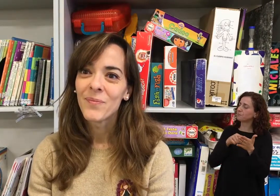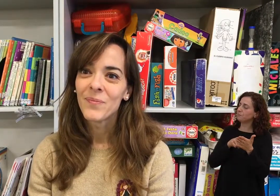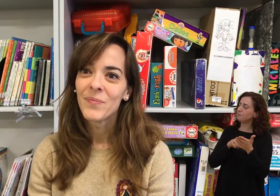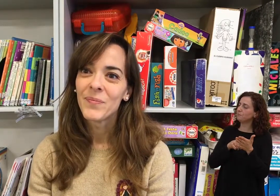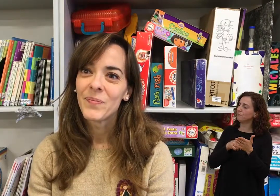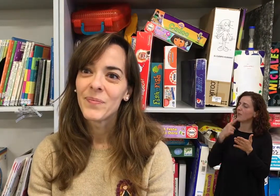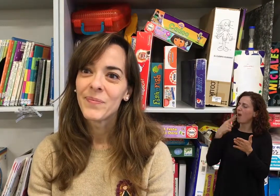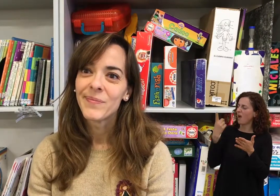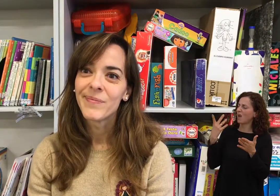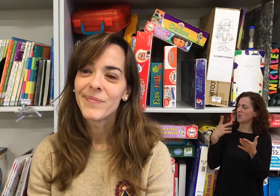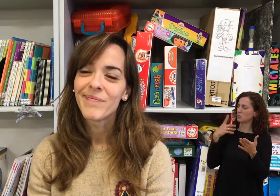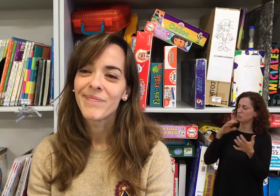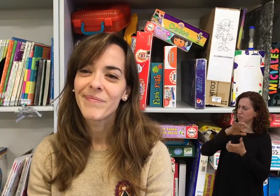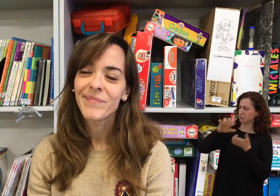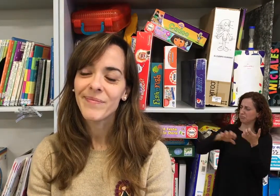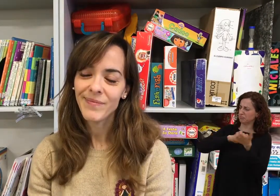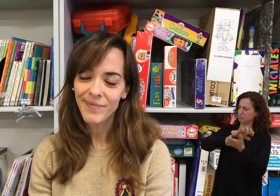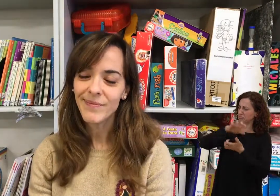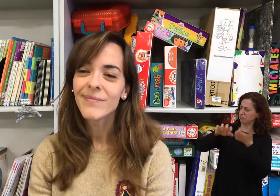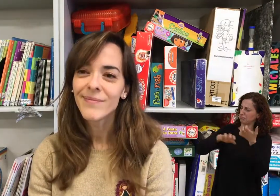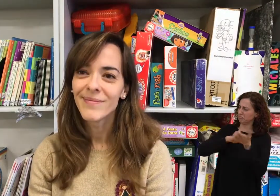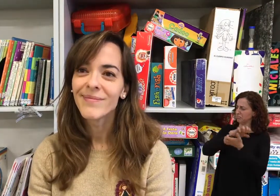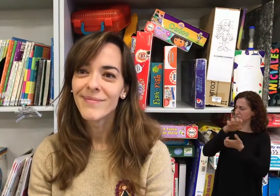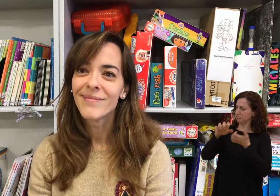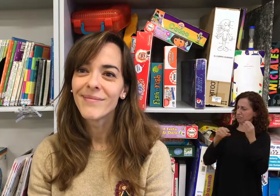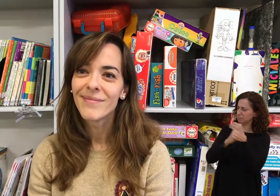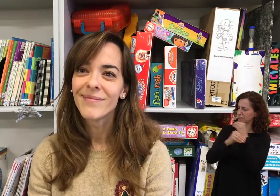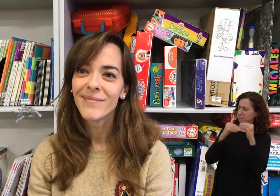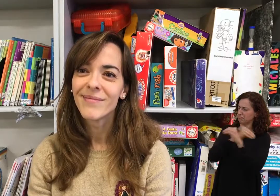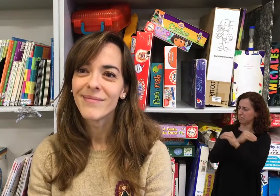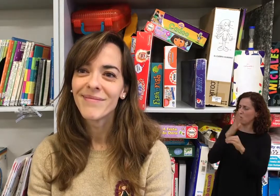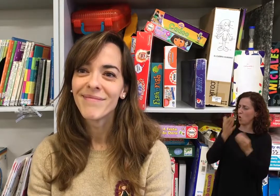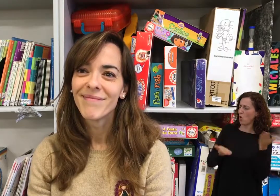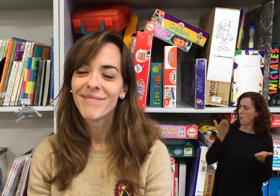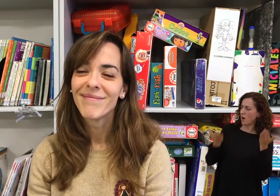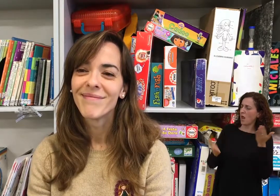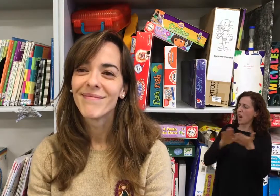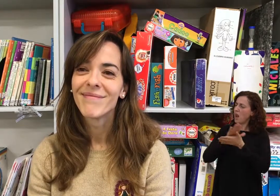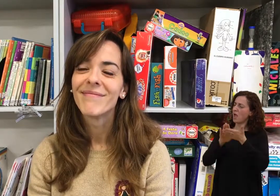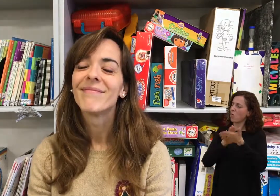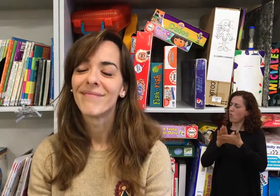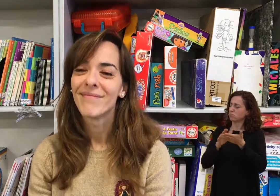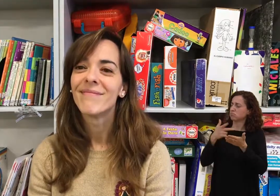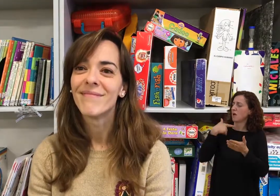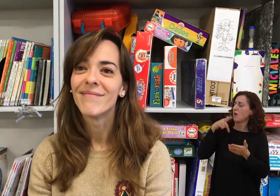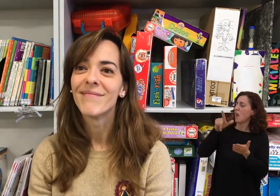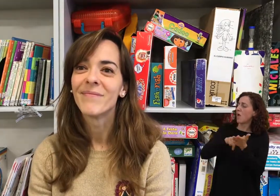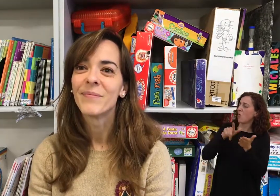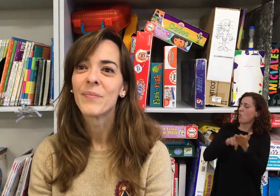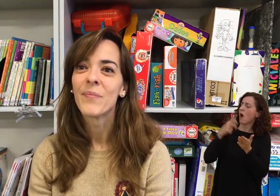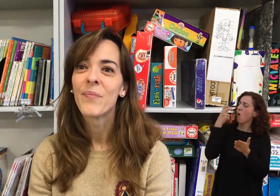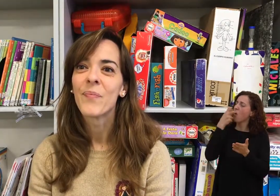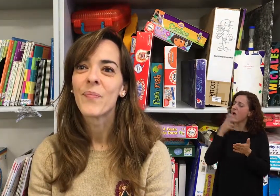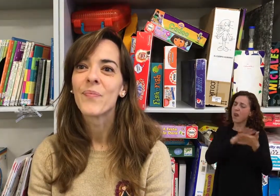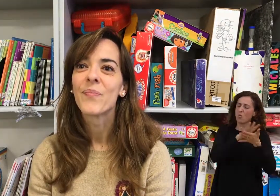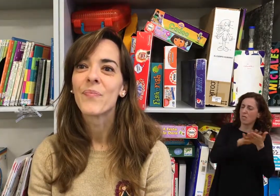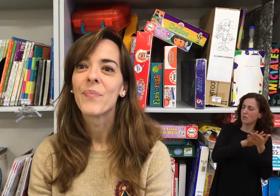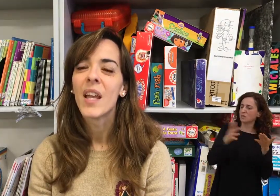creo que existe bastante confusión. La primera suele ser compararla con las lenguas orales. ¿Cuáles son los principios, cuáles son los